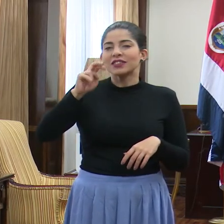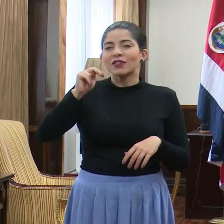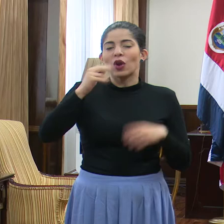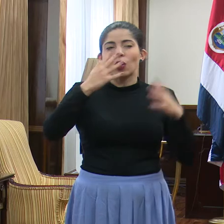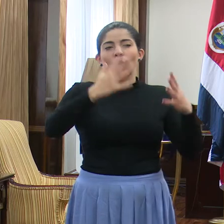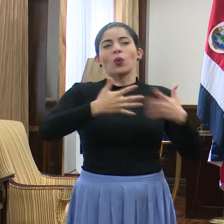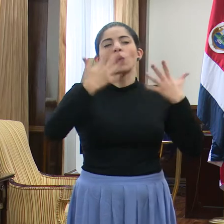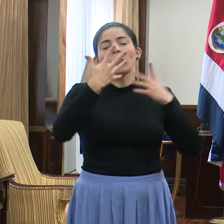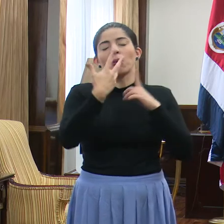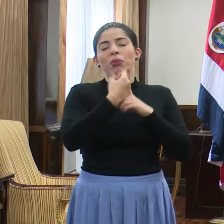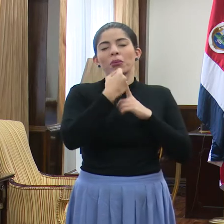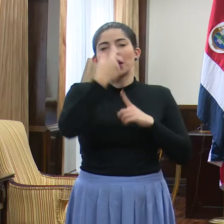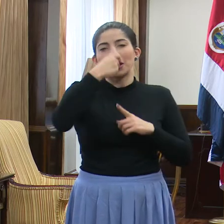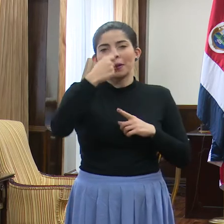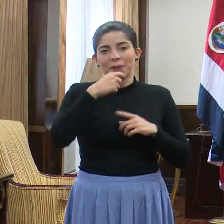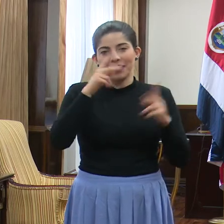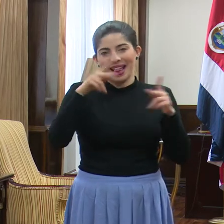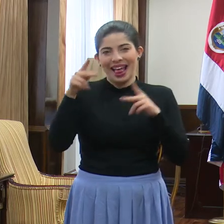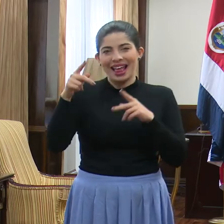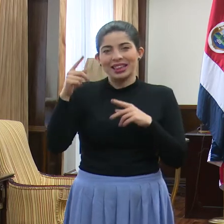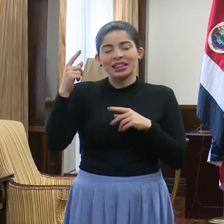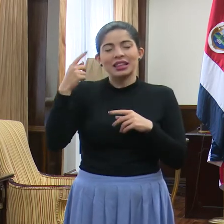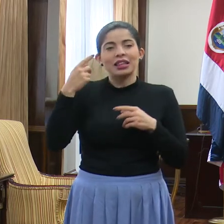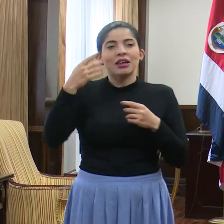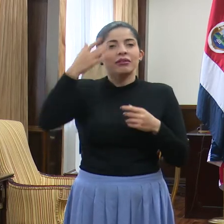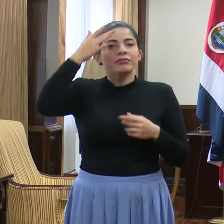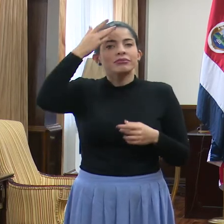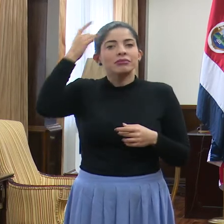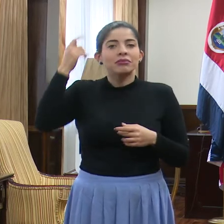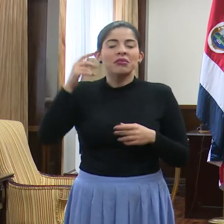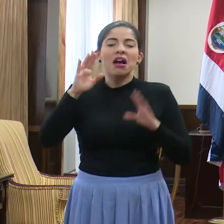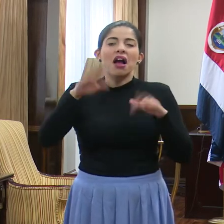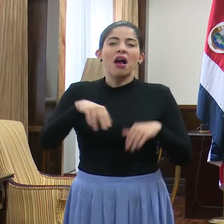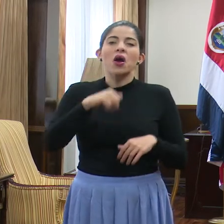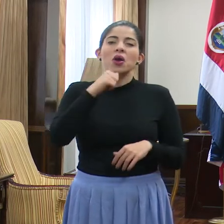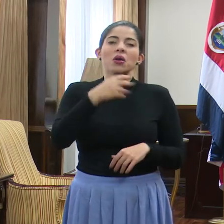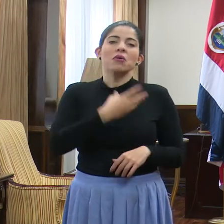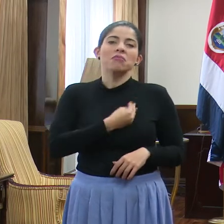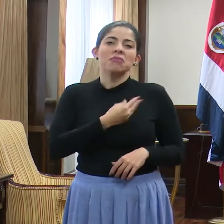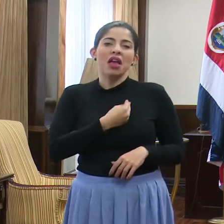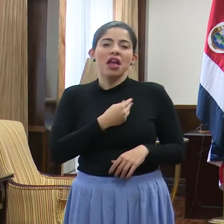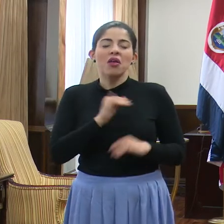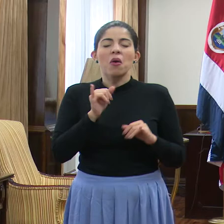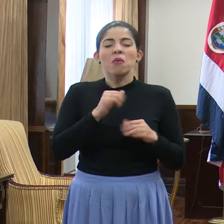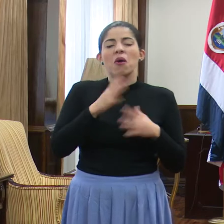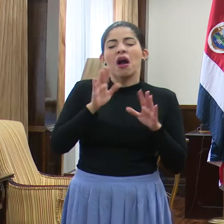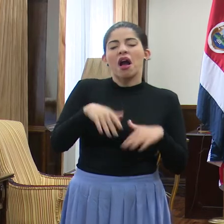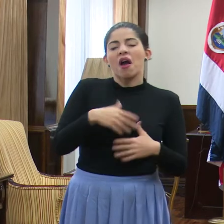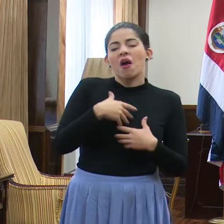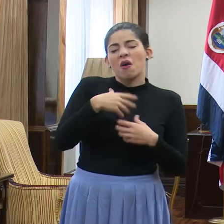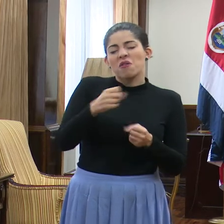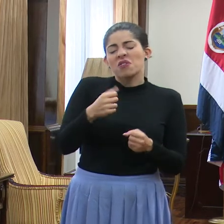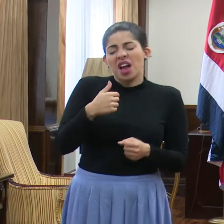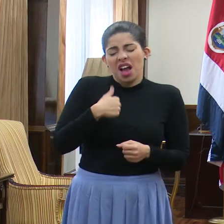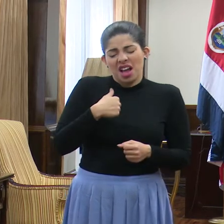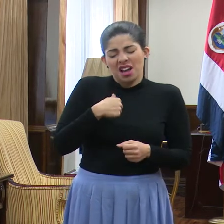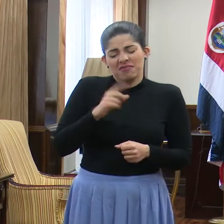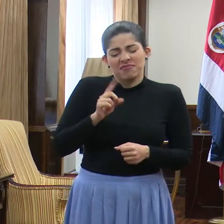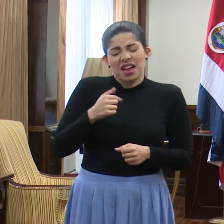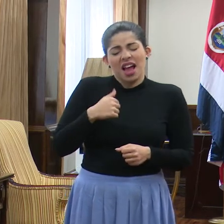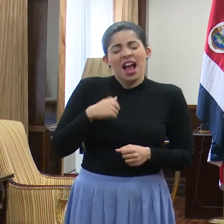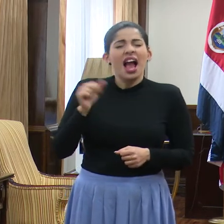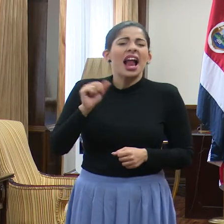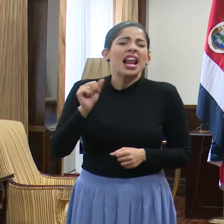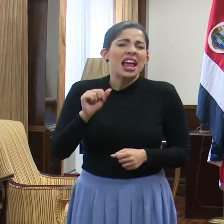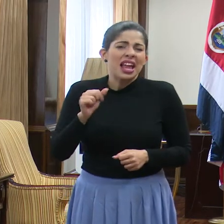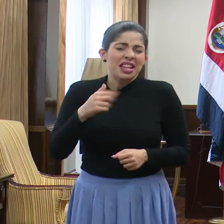¿verdad? Entonces, uno como que va perdiendo el temor, como que se va confiando. Uno dice, no, lo mío es una alergia,